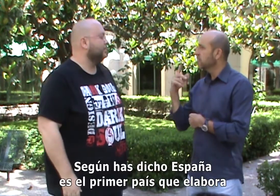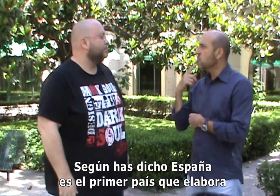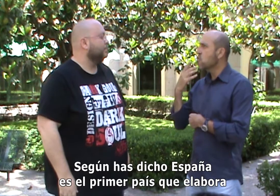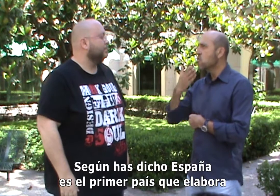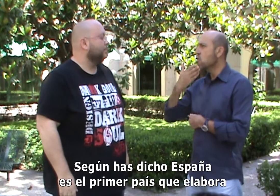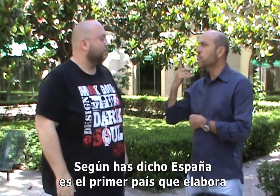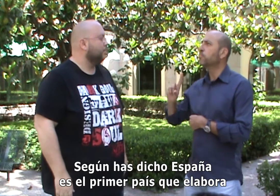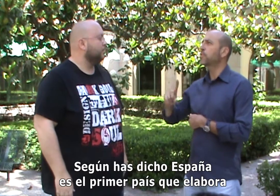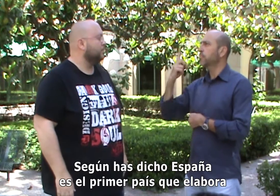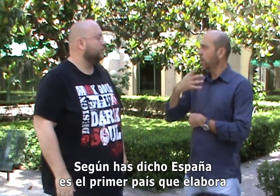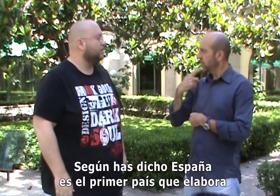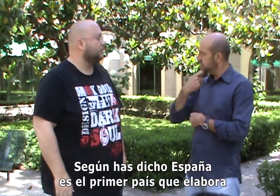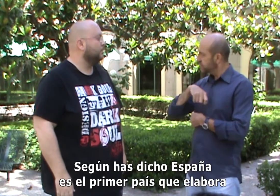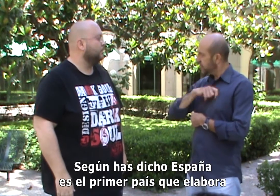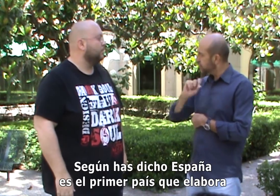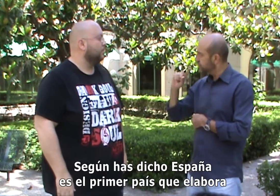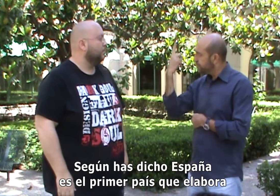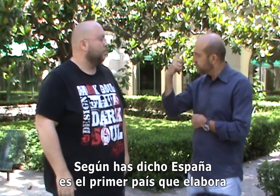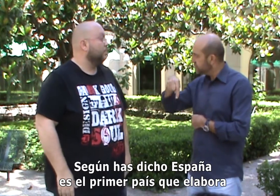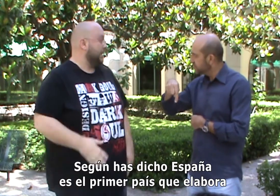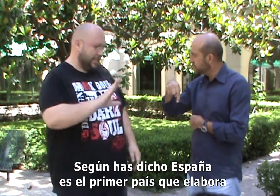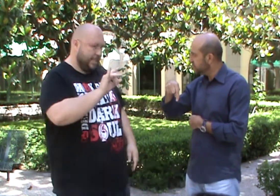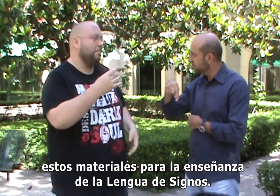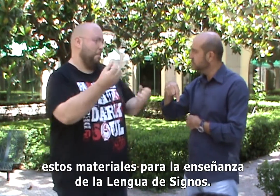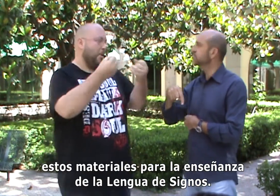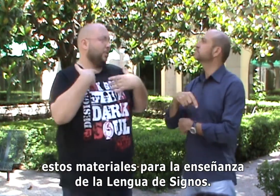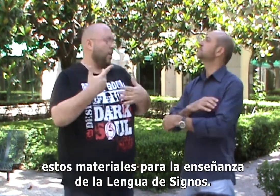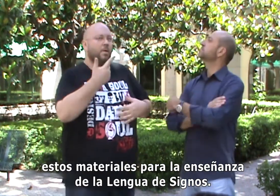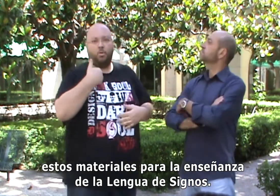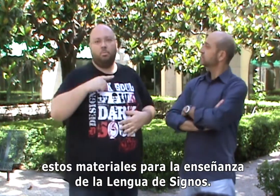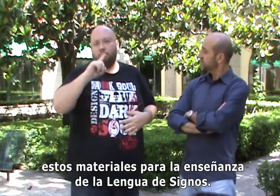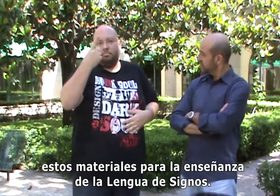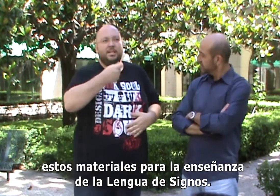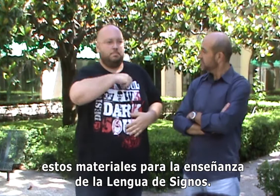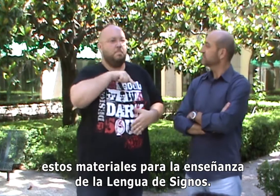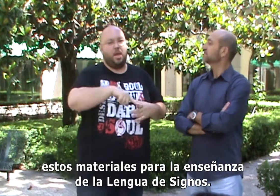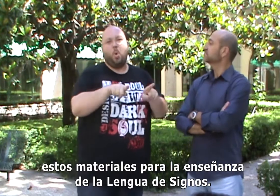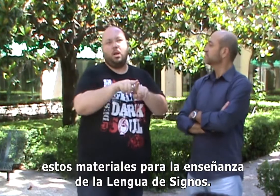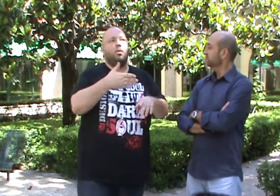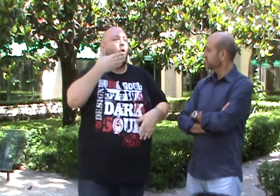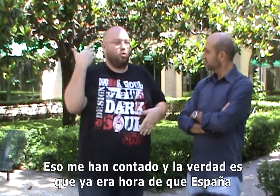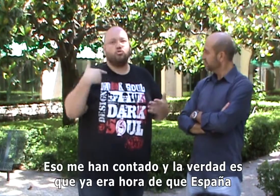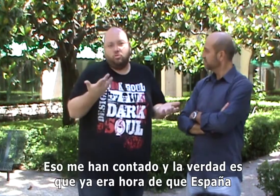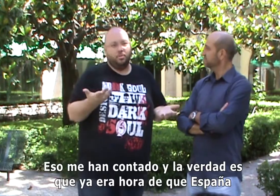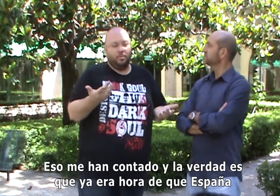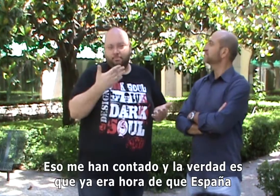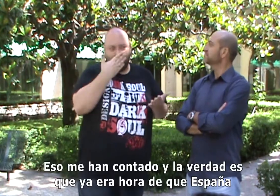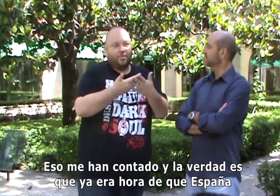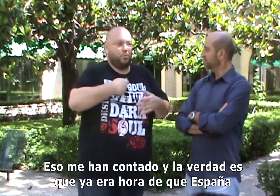Según has dicho, España es el primer país que elabora estos materiales para la enseñanza de la lengua de signos. Eso me han contado y la verdad es que ya era hora de que